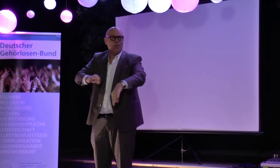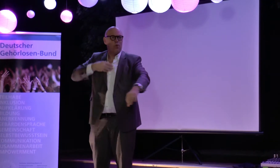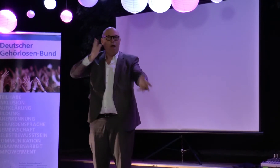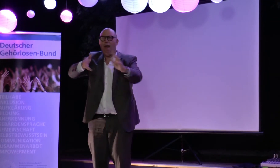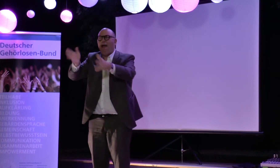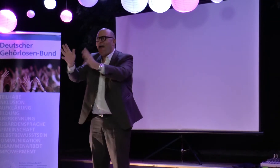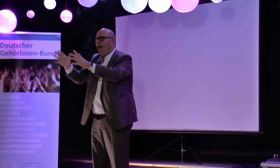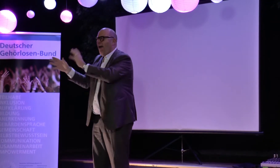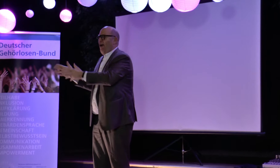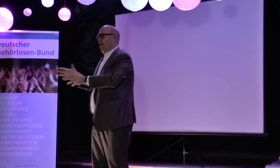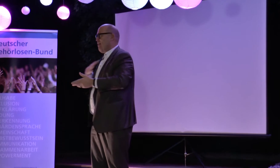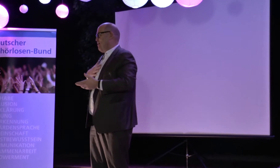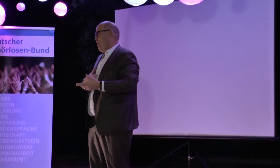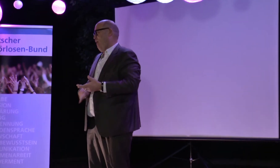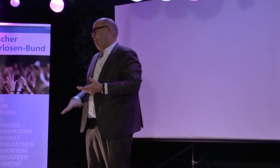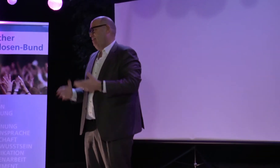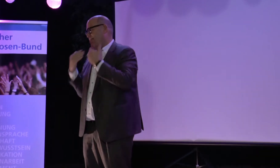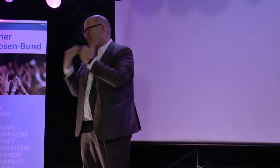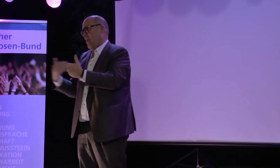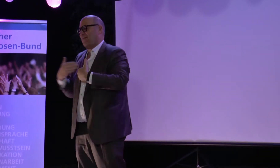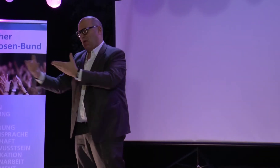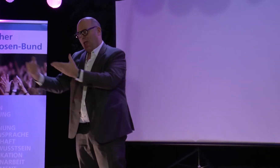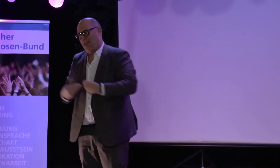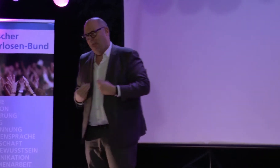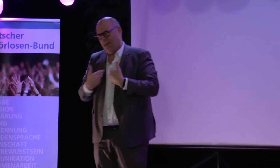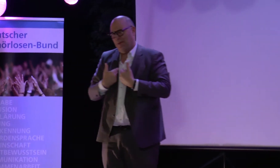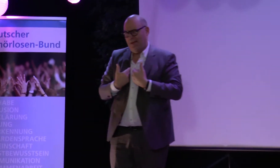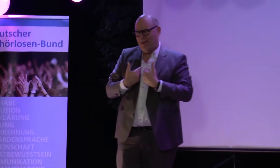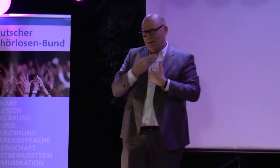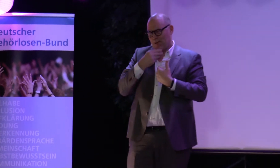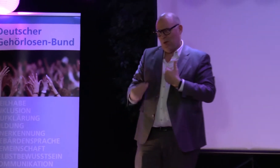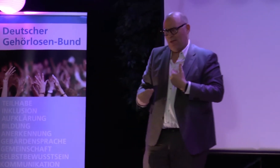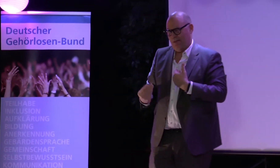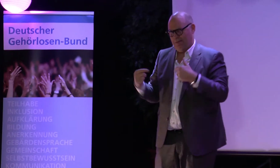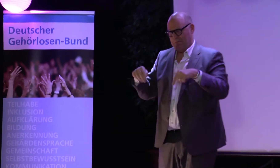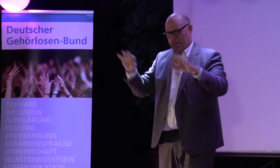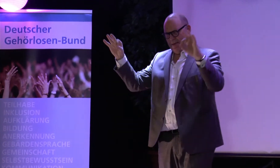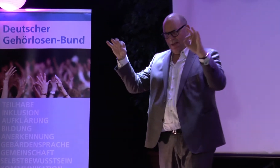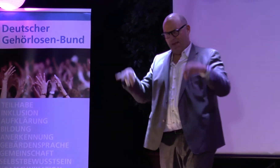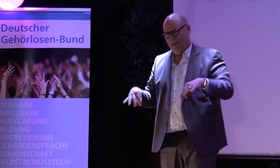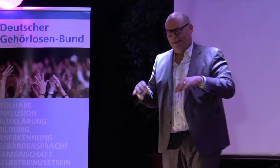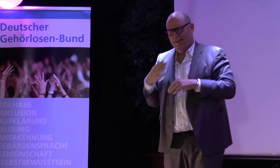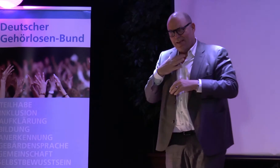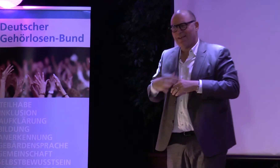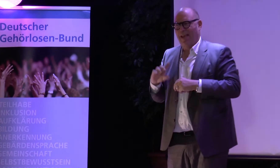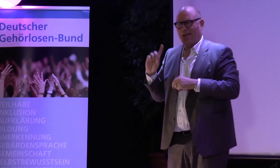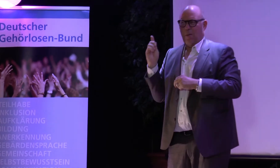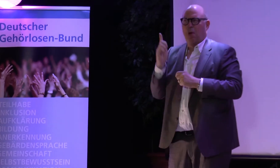Eigentlich braucht man viel mehr Zeit, um sich mit allen zu unterhalten und ich bin sehr wohl und dankbar, dass ich eingeladen worden bin. Achso, ich muss ein bisschen